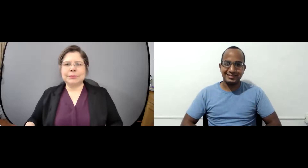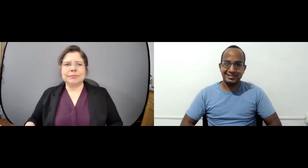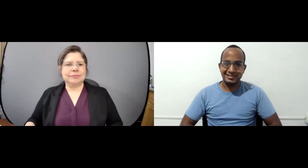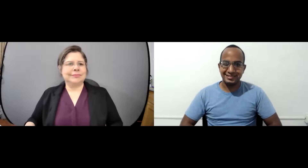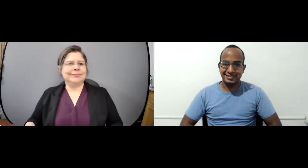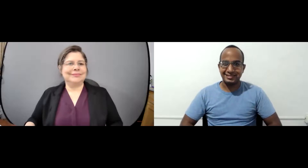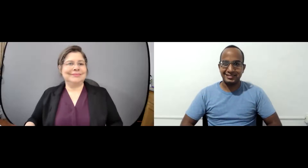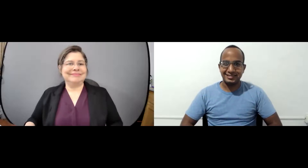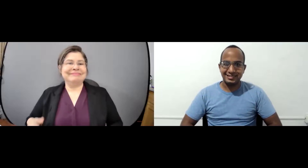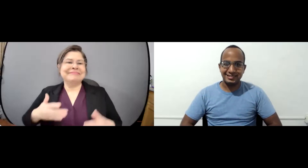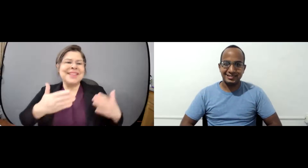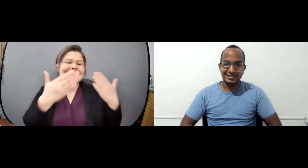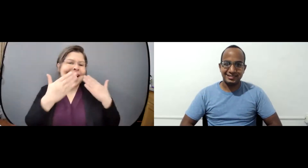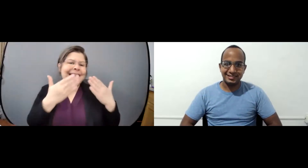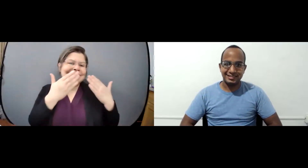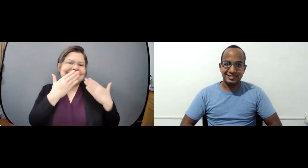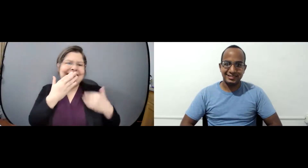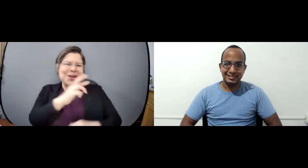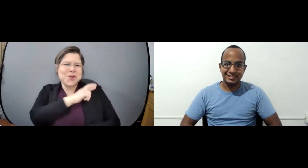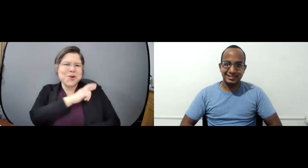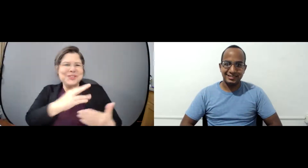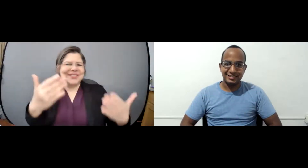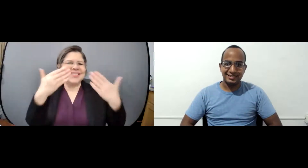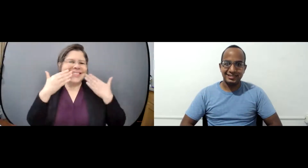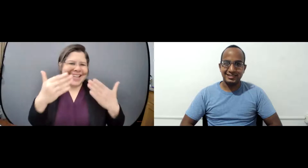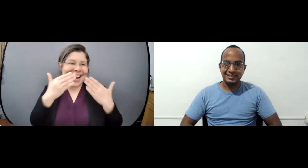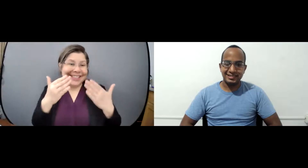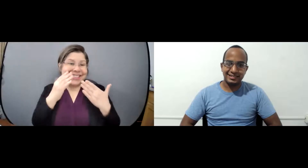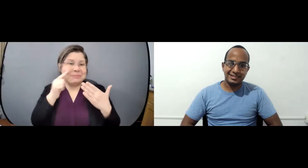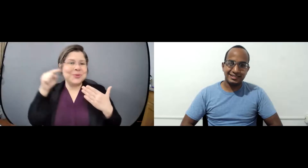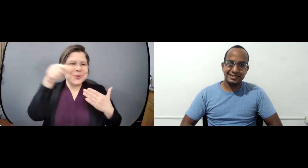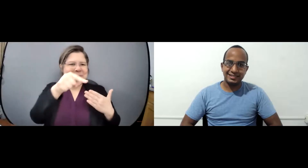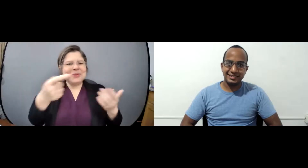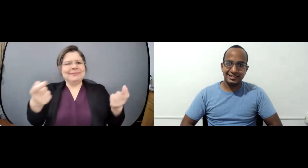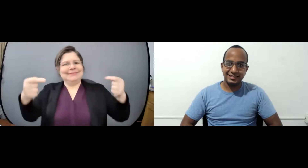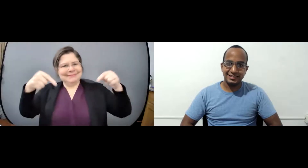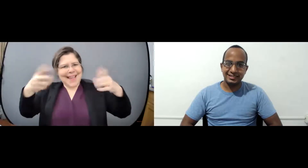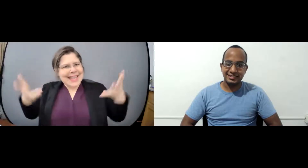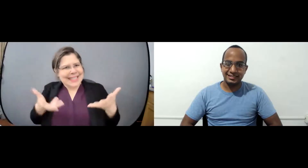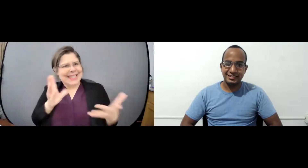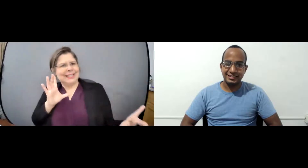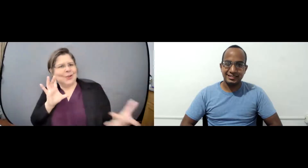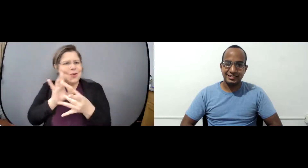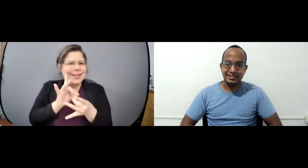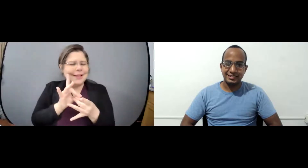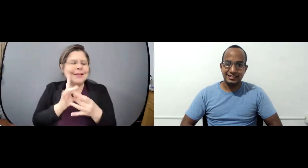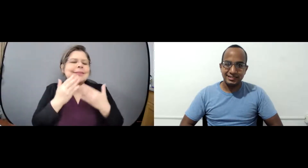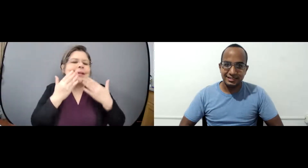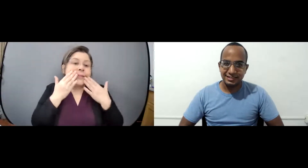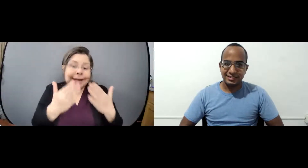gracias Roberto gracias por estar aquí presente la noche de hoy por